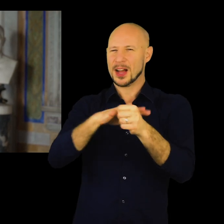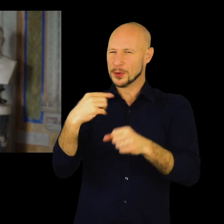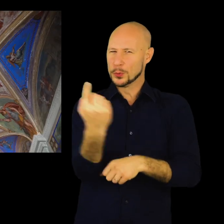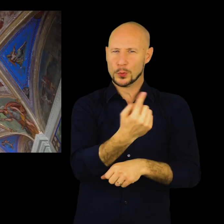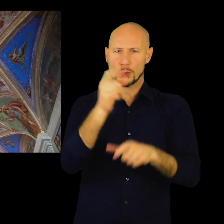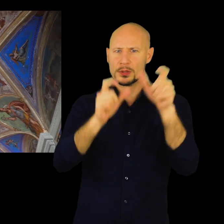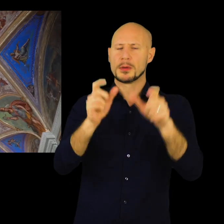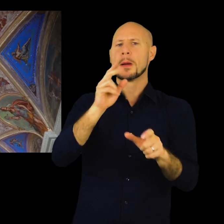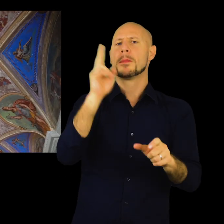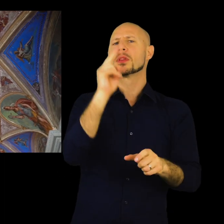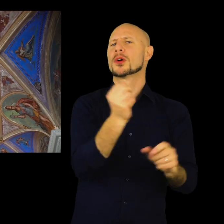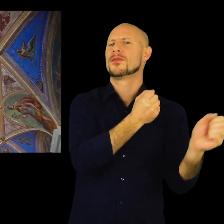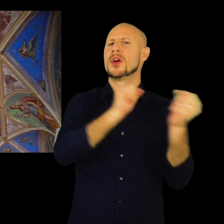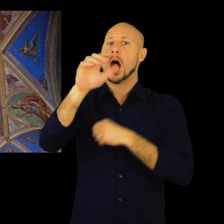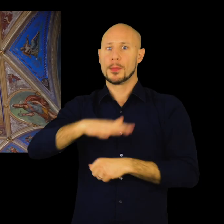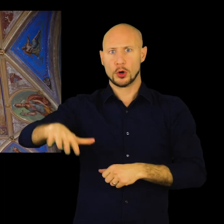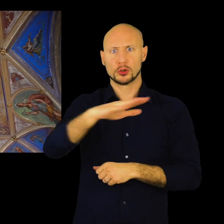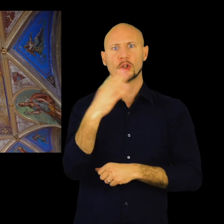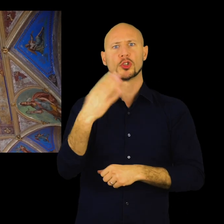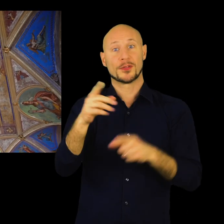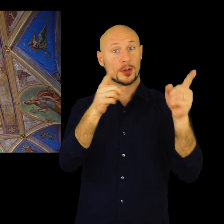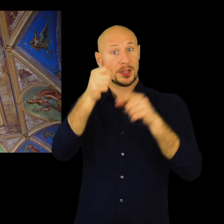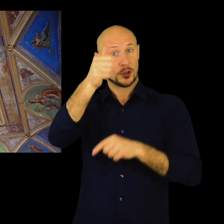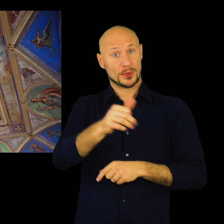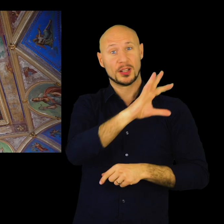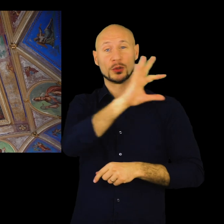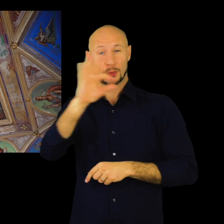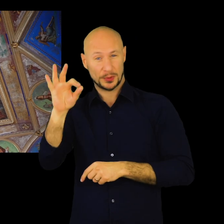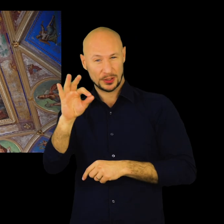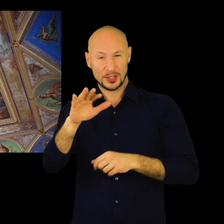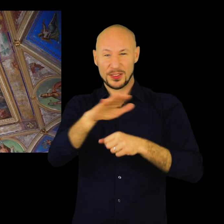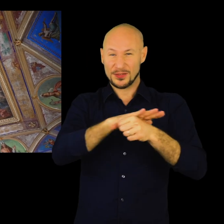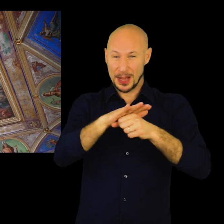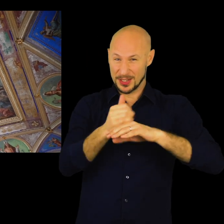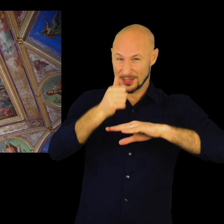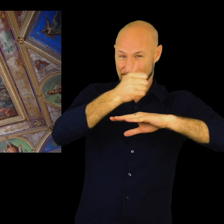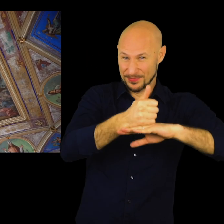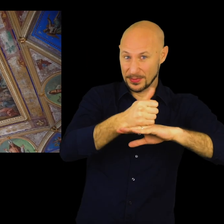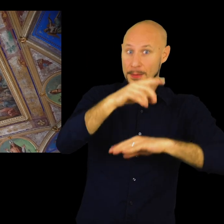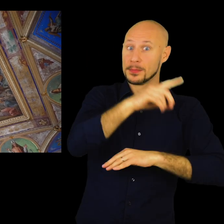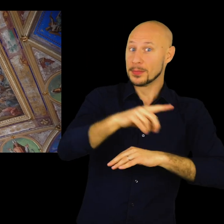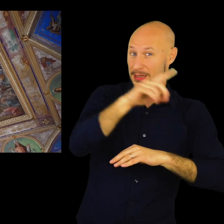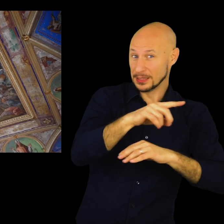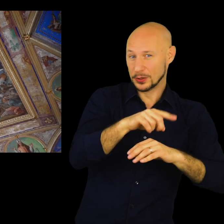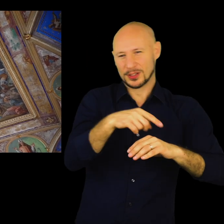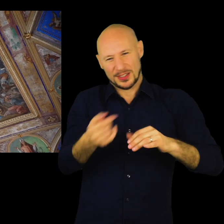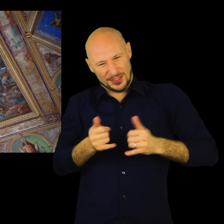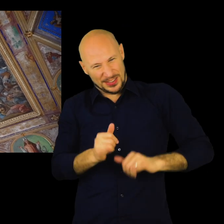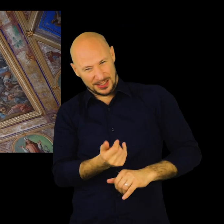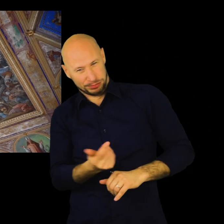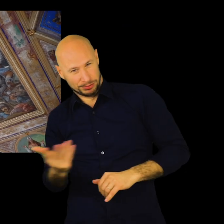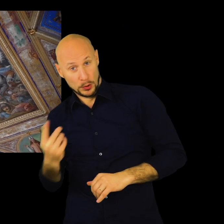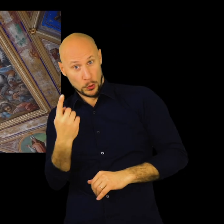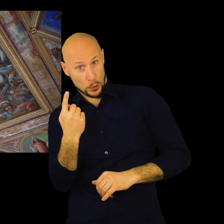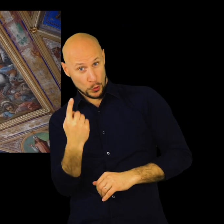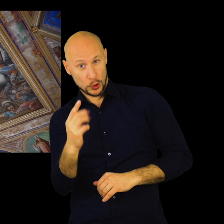Qui abbiamo, nella volta, un capolavoro della famiglia Calvi. I Calvi erano una bottega familiare di pittori, grandi